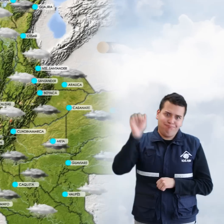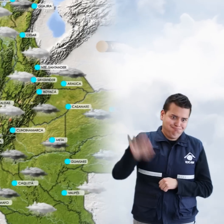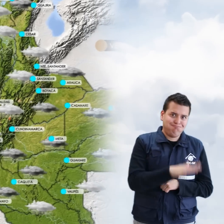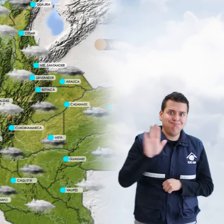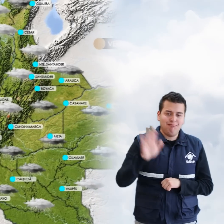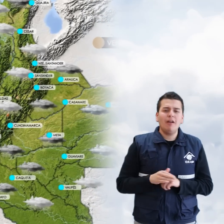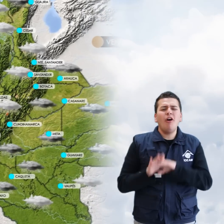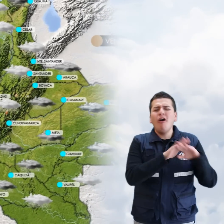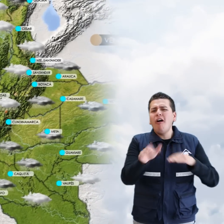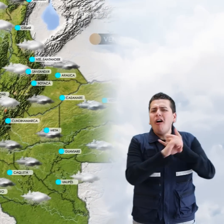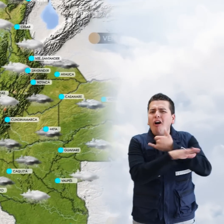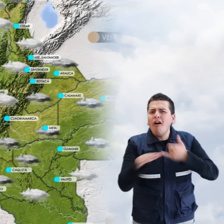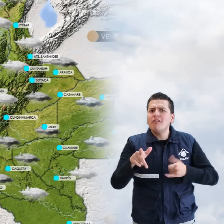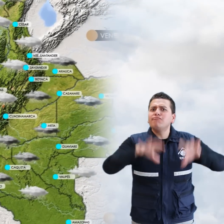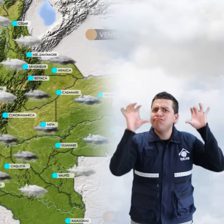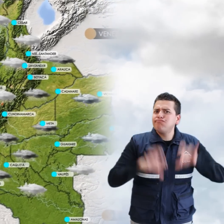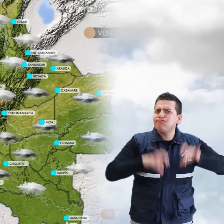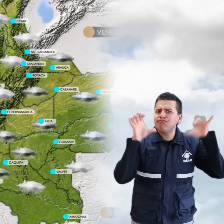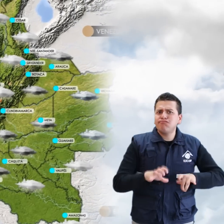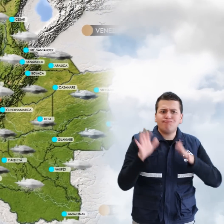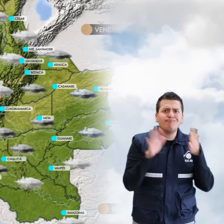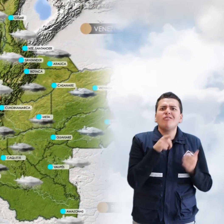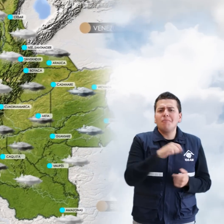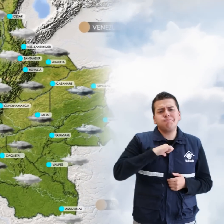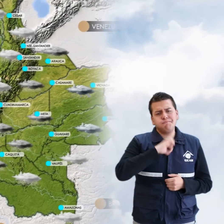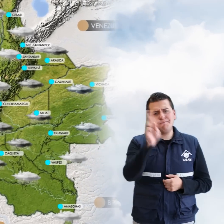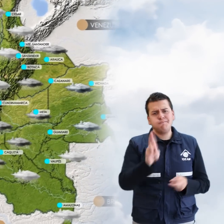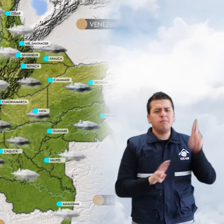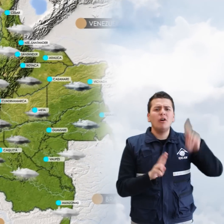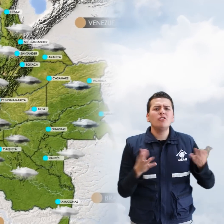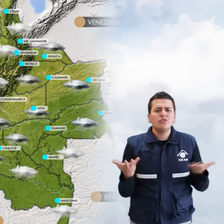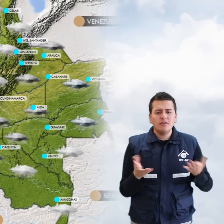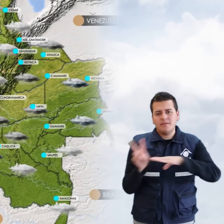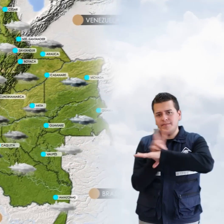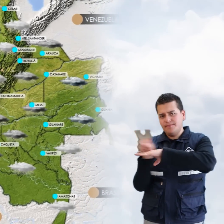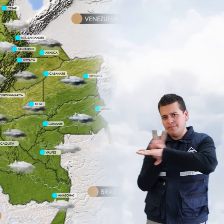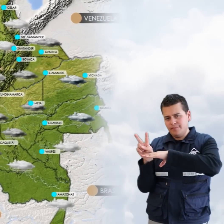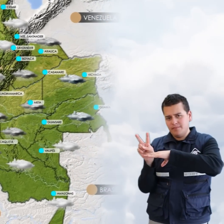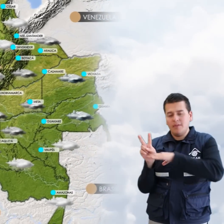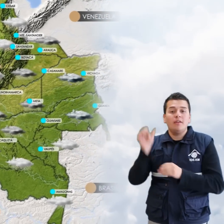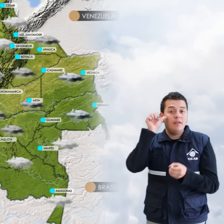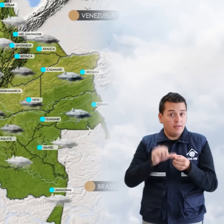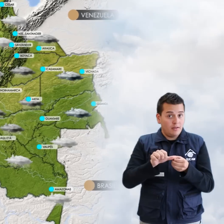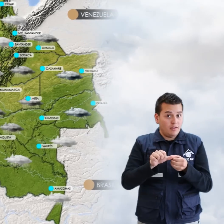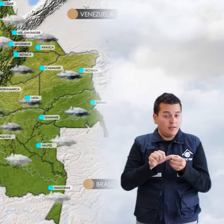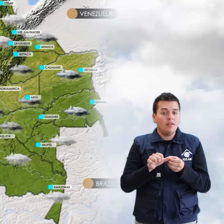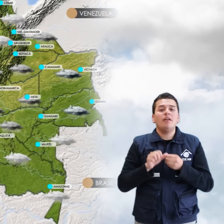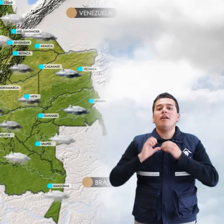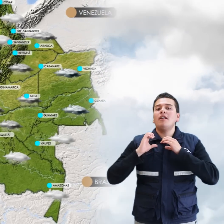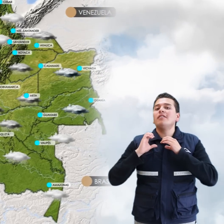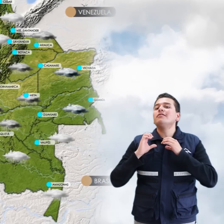Orinoquía estimamos algunas lluvias acompañadas de tormentas eléctricas en zonas de Vichada, Arauca y el departamento de Casanare.